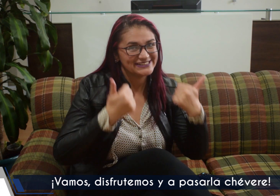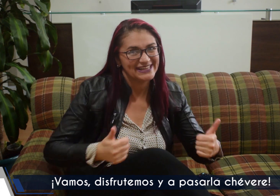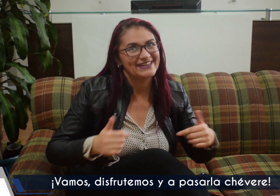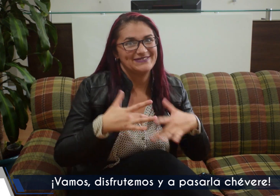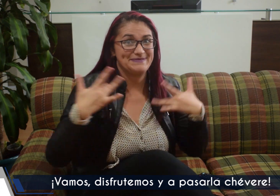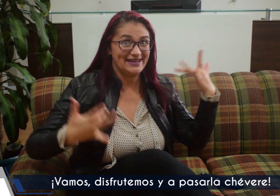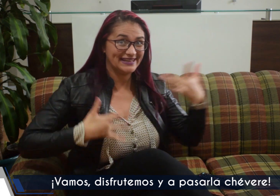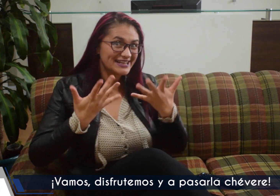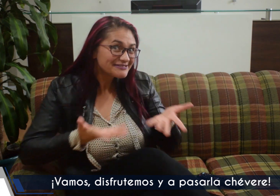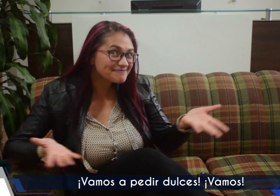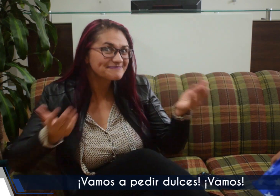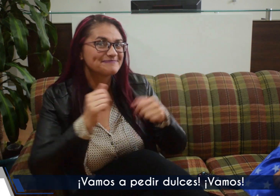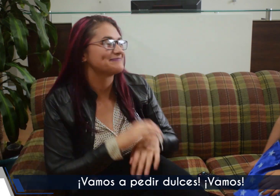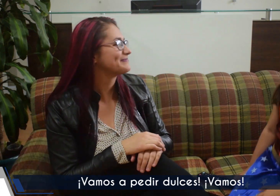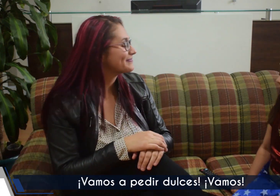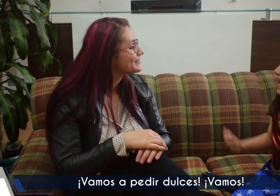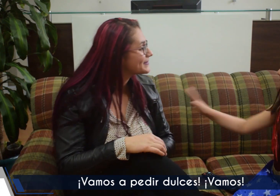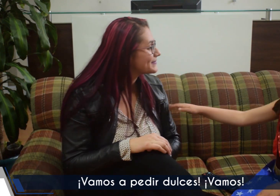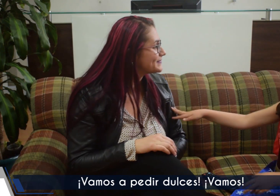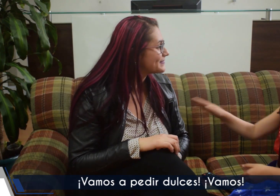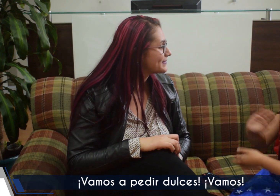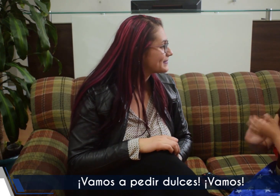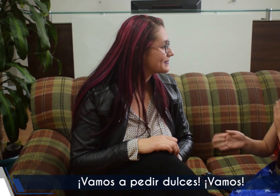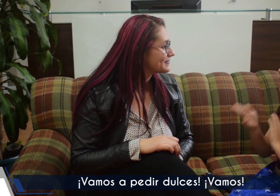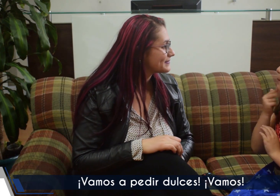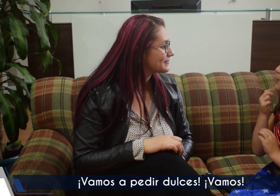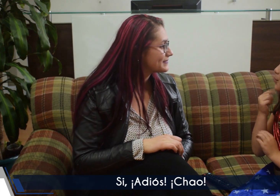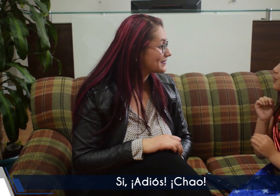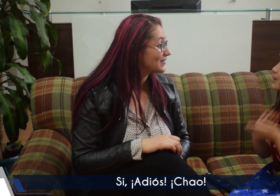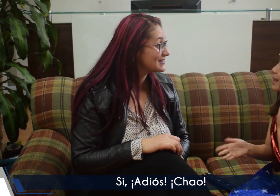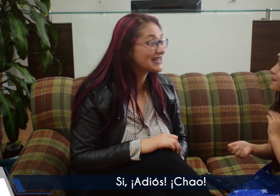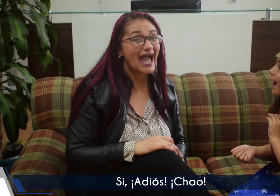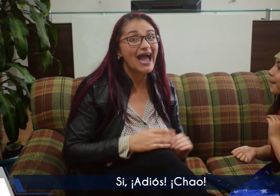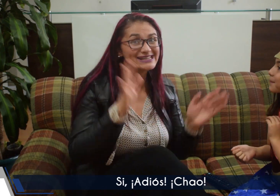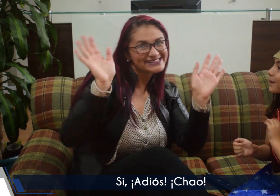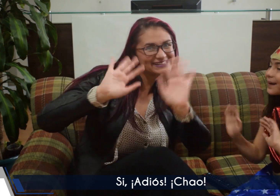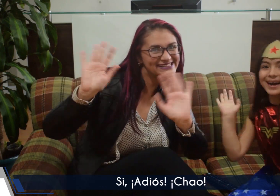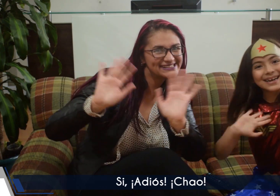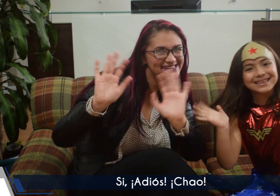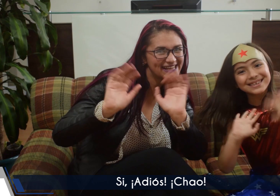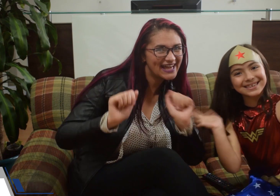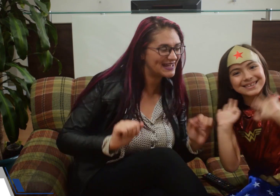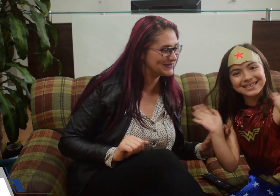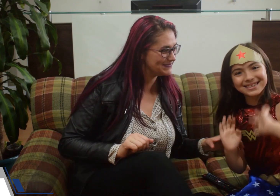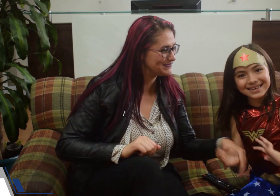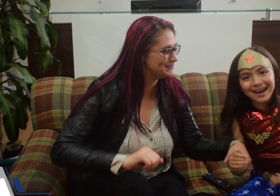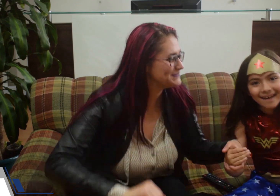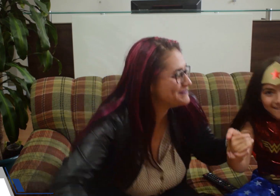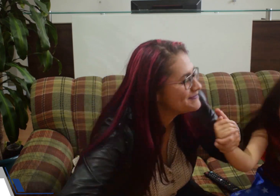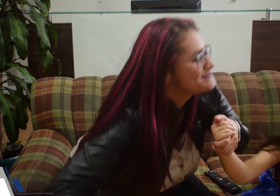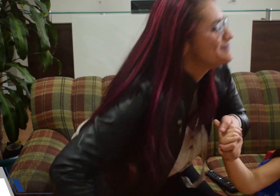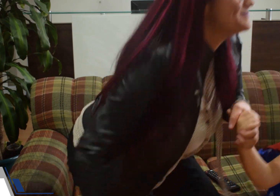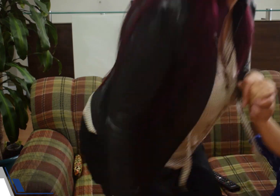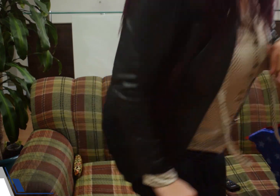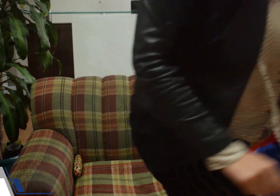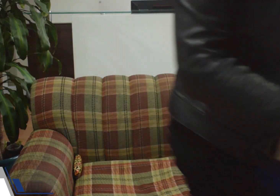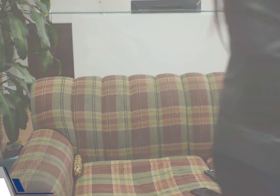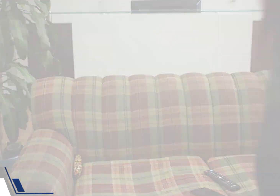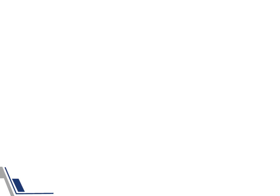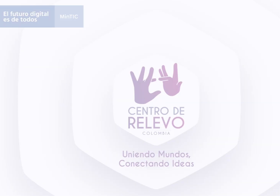chévere vamos a pedir dulces y adiós chao chao